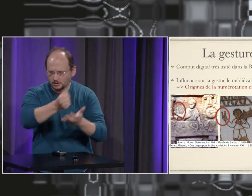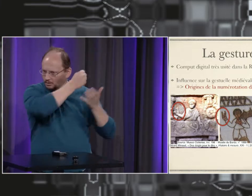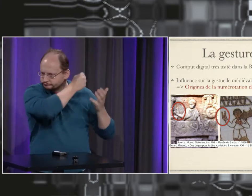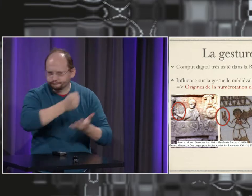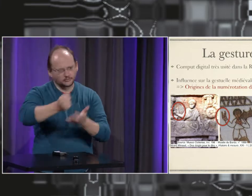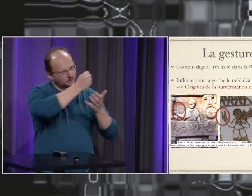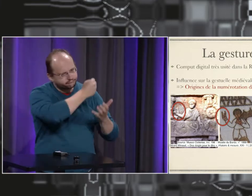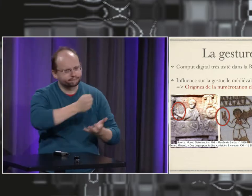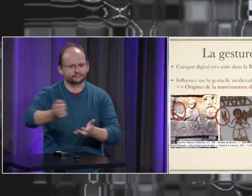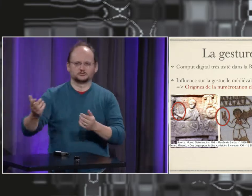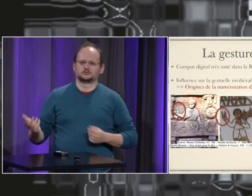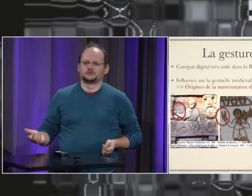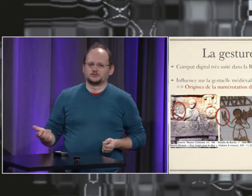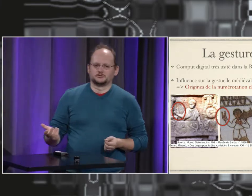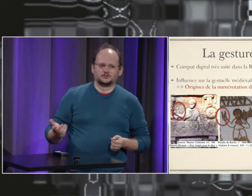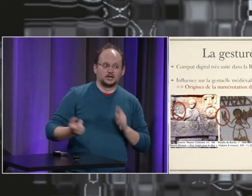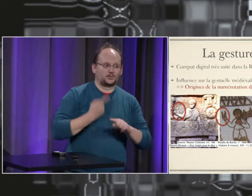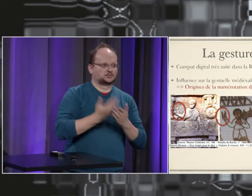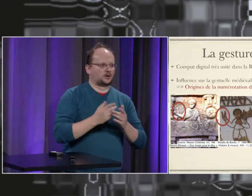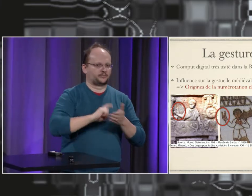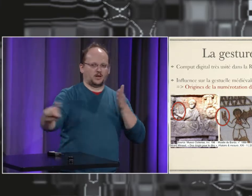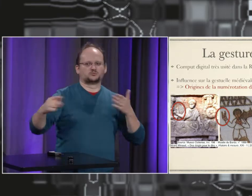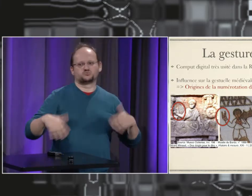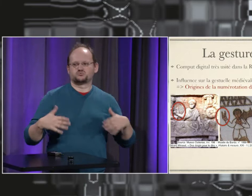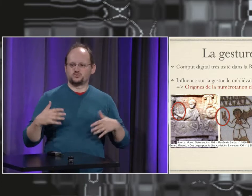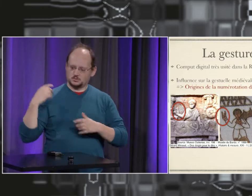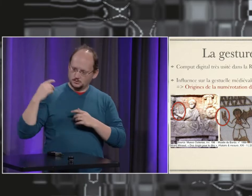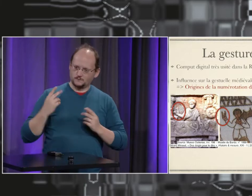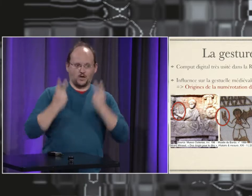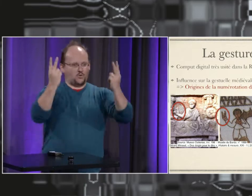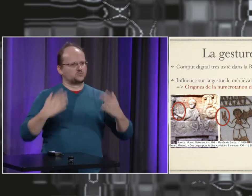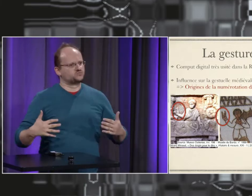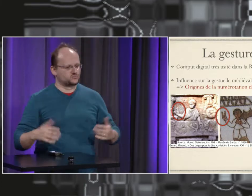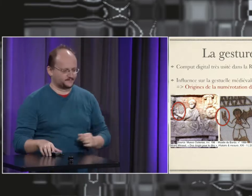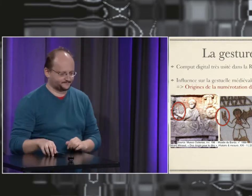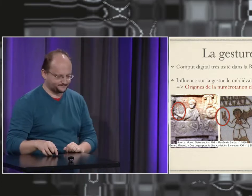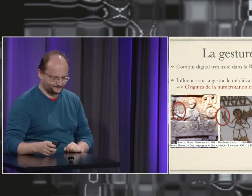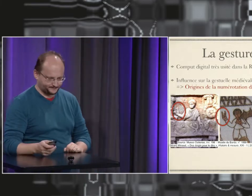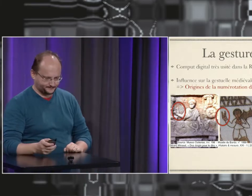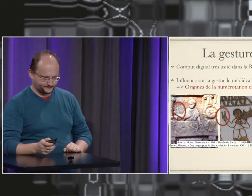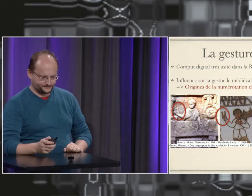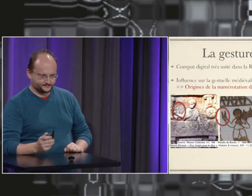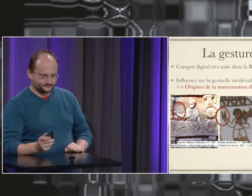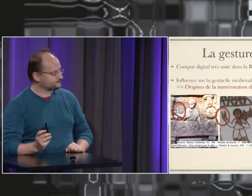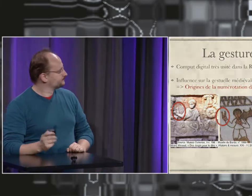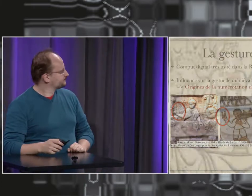d'autres signes et qu'on en est encore aujourd'hui héritier et ça c'est important justement d'avoir des traces comme celle-ci parce qu'elles sont vraiment